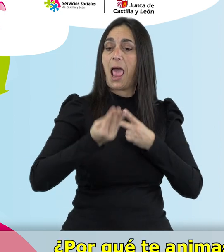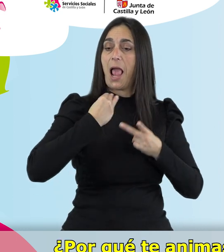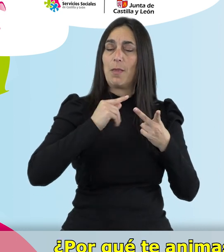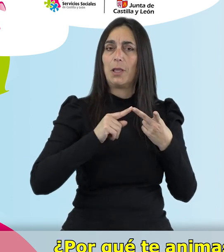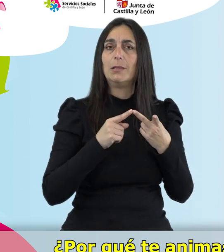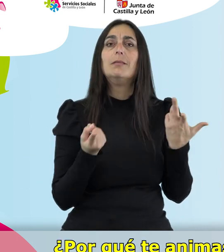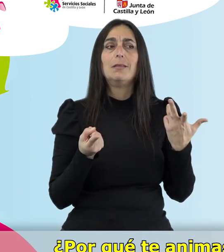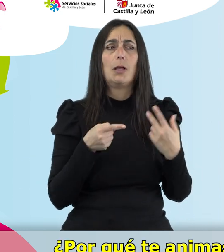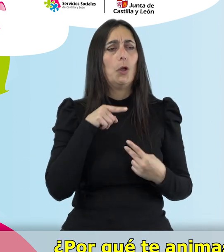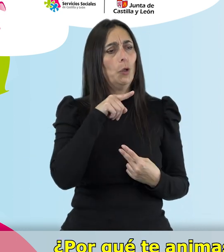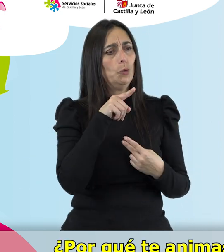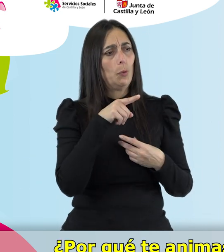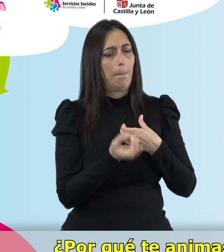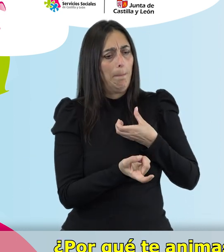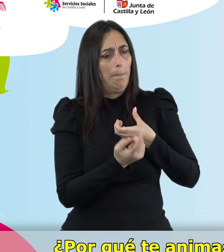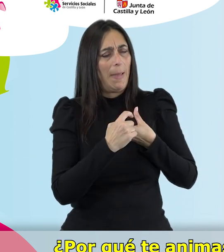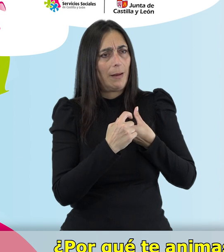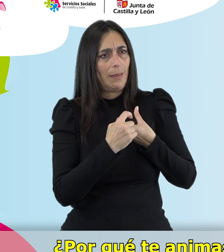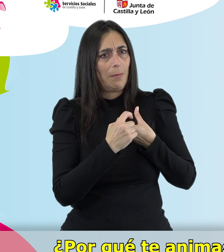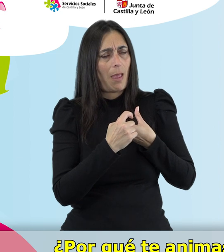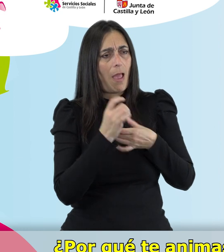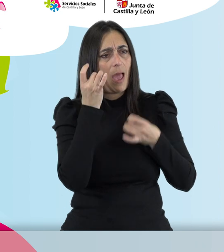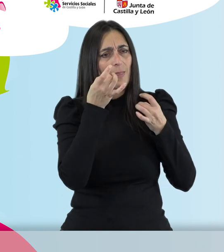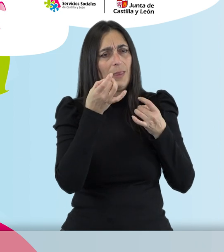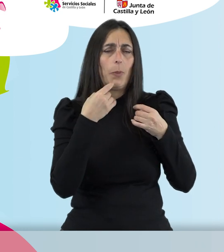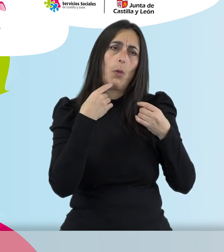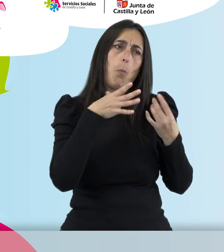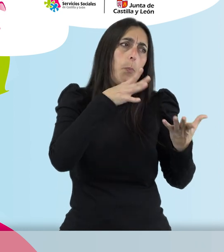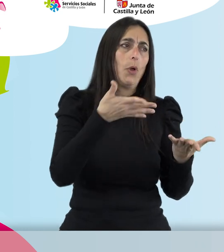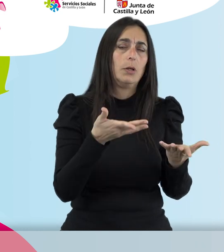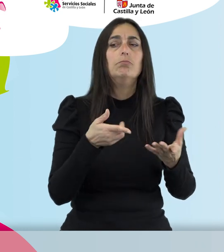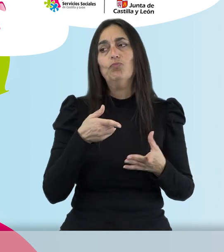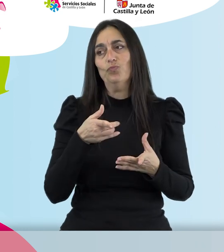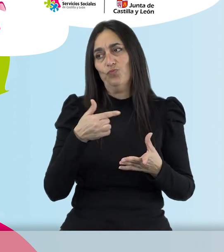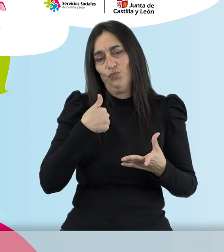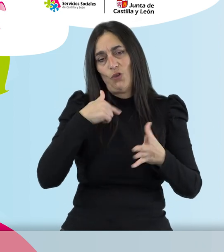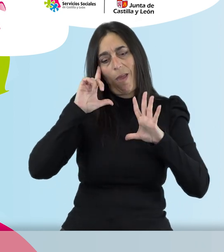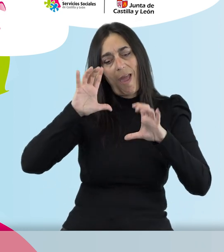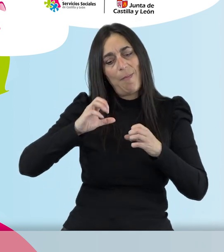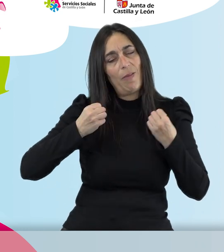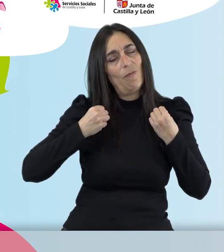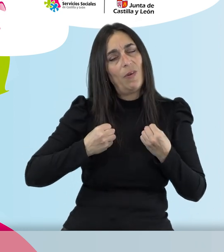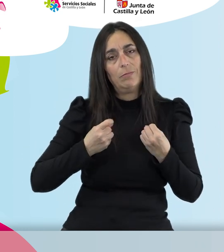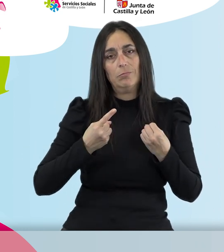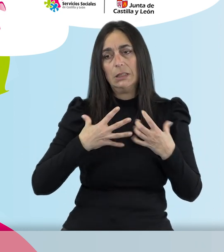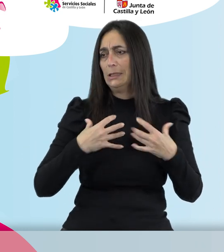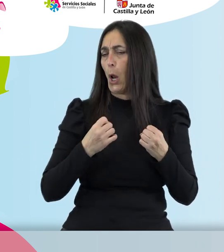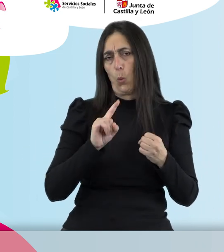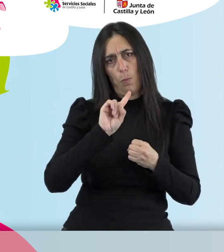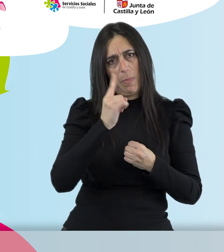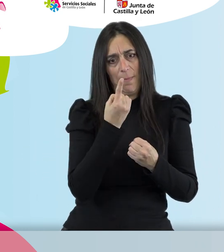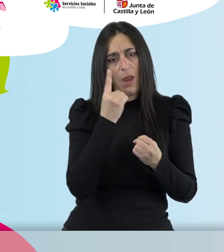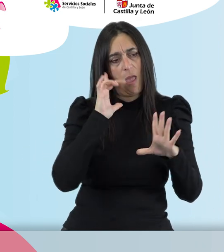¿Por qué te animaste a participar en este tipo de actividades? Porque se aprende mucho. La salud, lo primero.